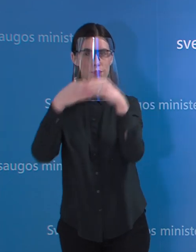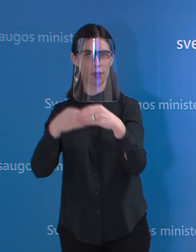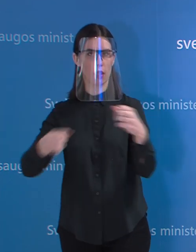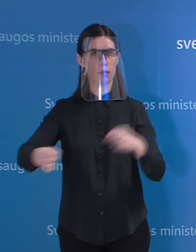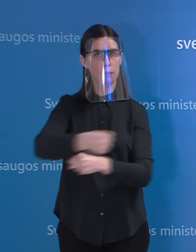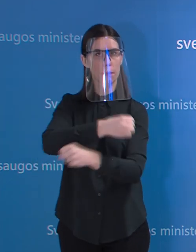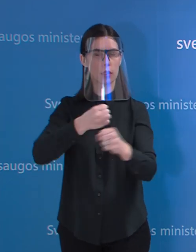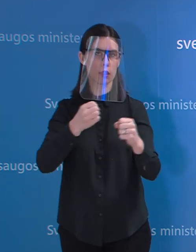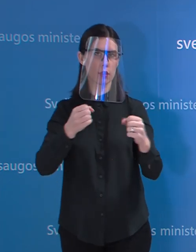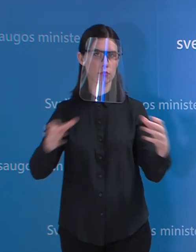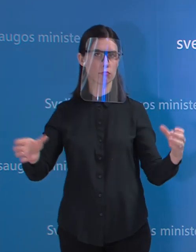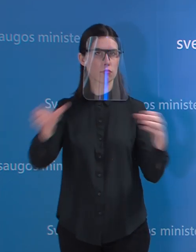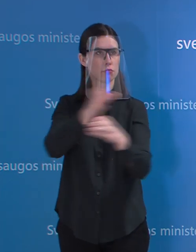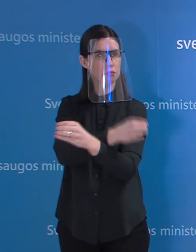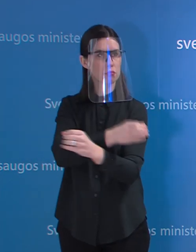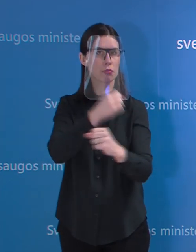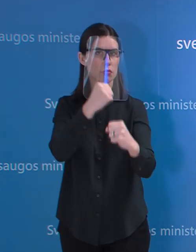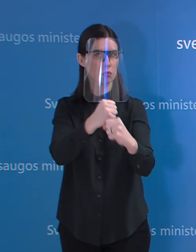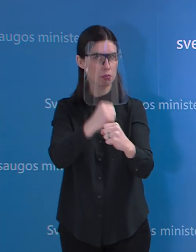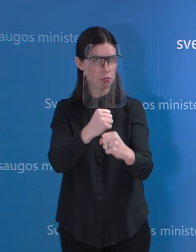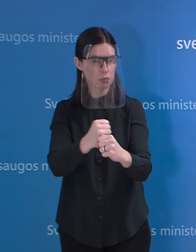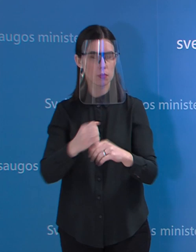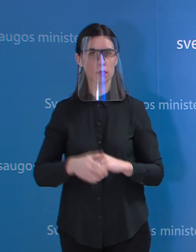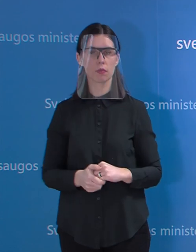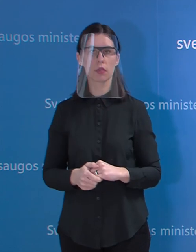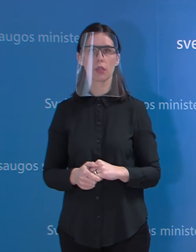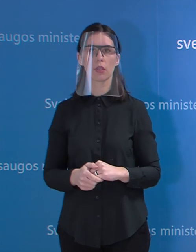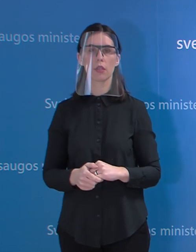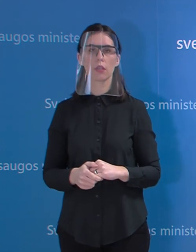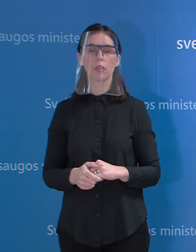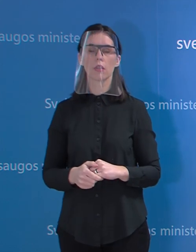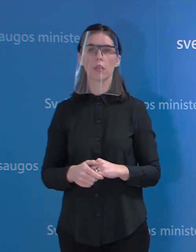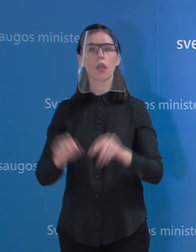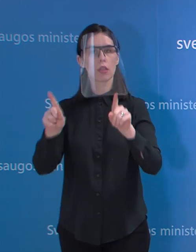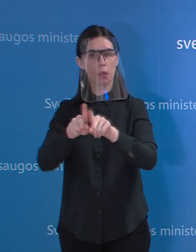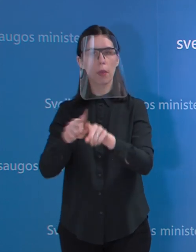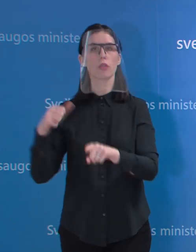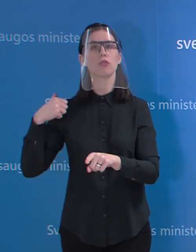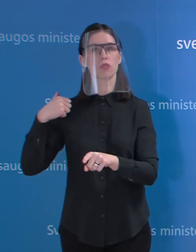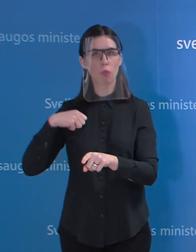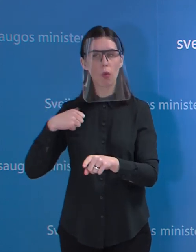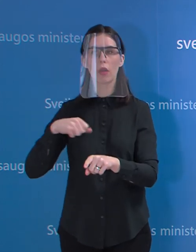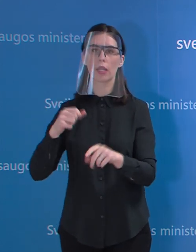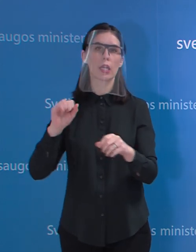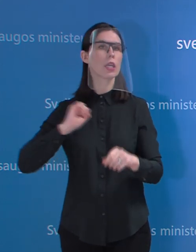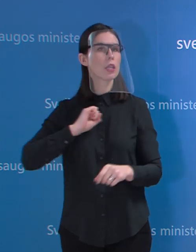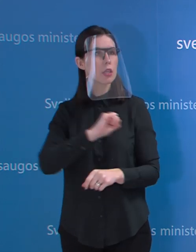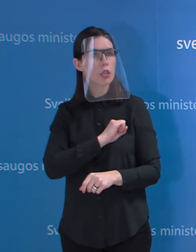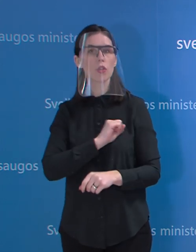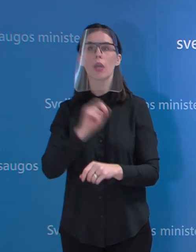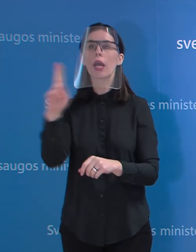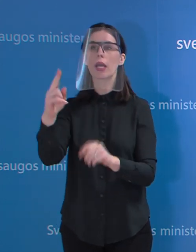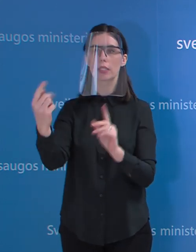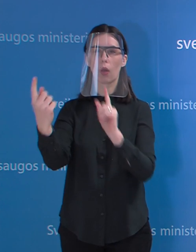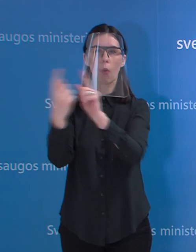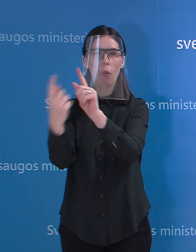bendrai paciento srautų atskirimo tvarkas tam, kad medikai nesimaišytų tie, kurie dirba su infekuotais,